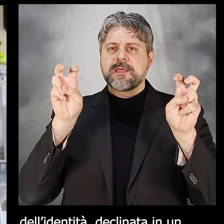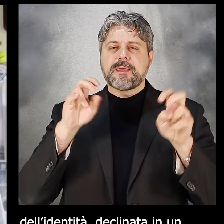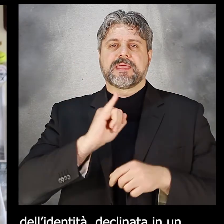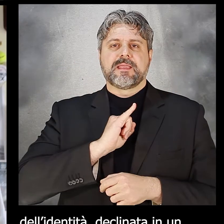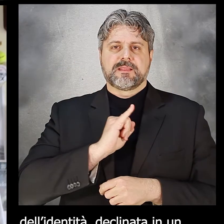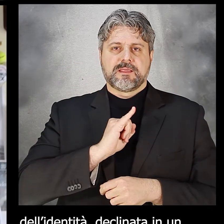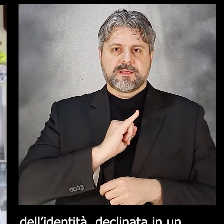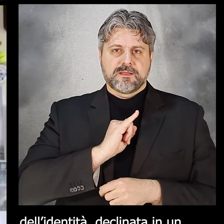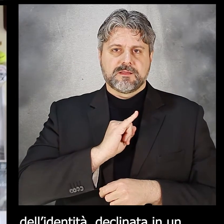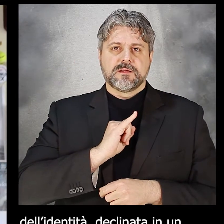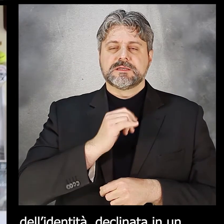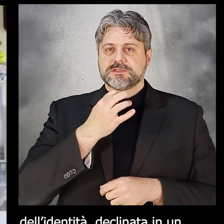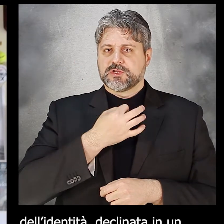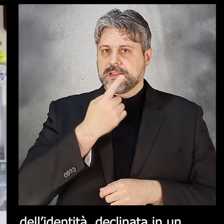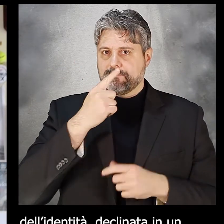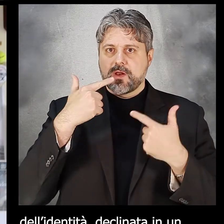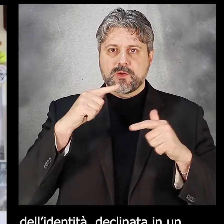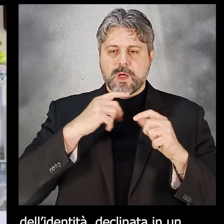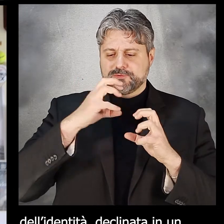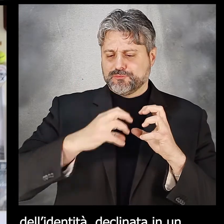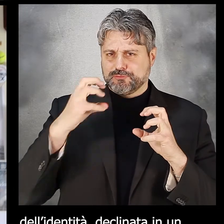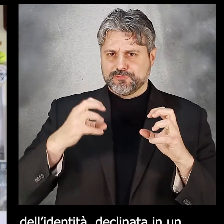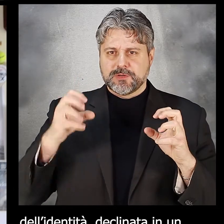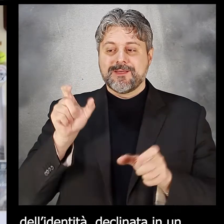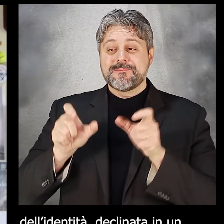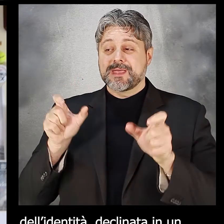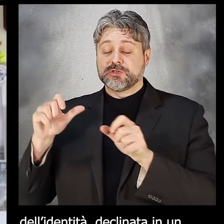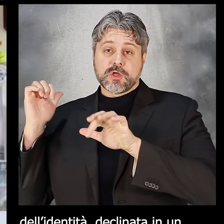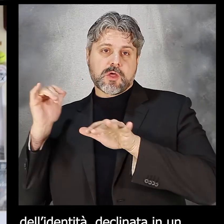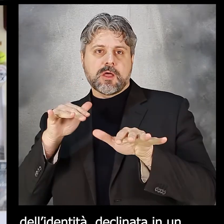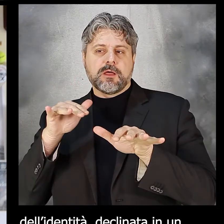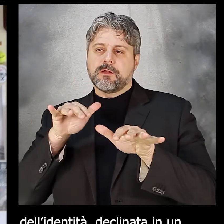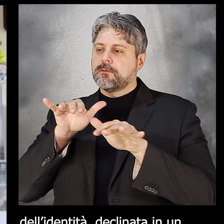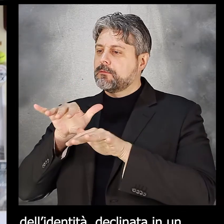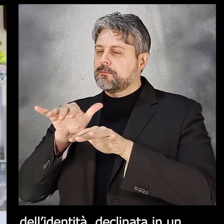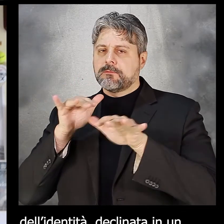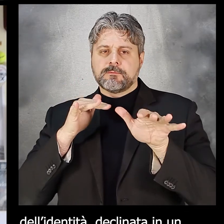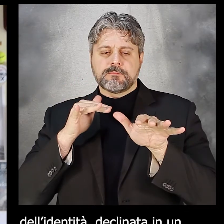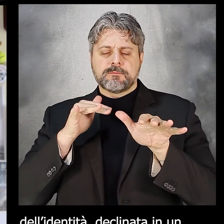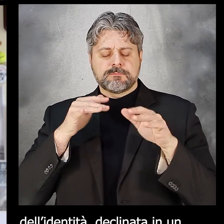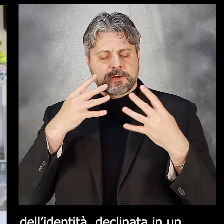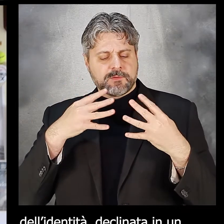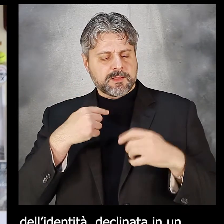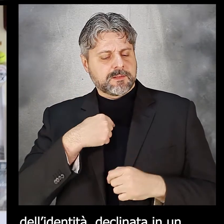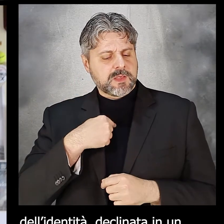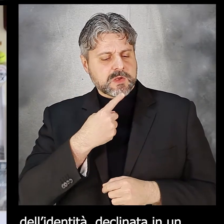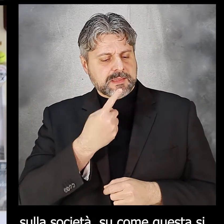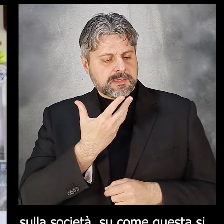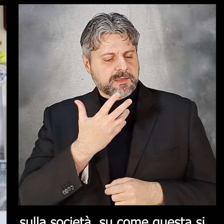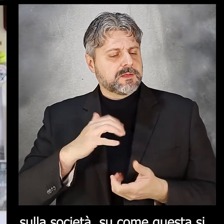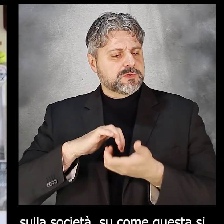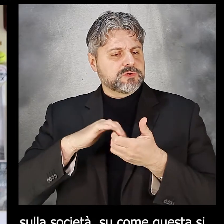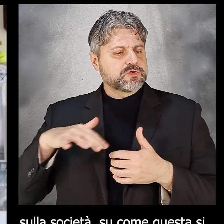'identità, declinata in un pluralismo di linguaggi che costringe lo spettatore a riflettere sul proprio io, sulla